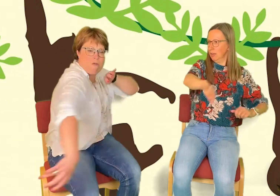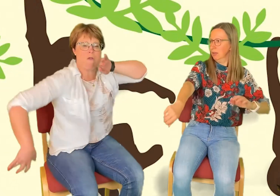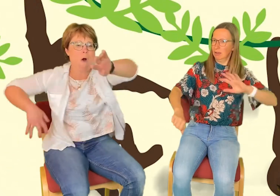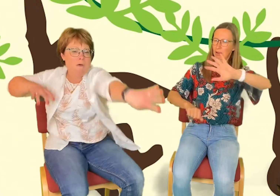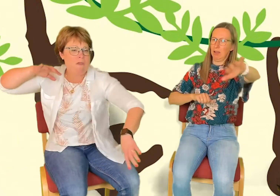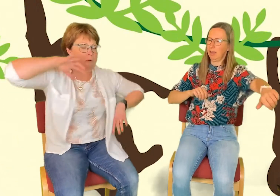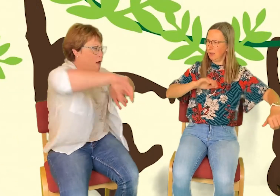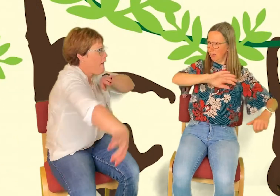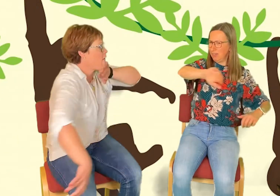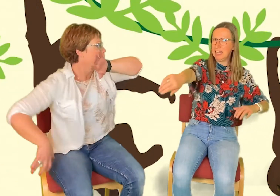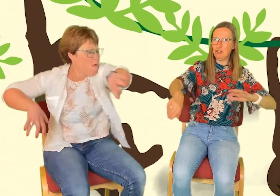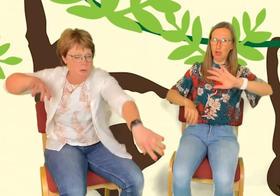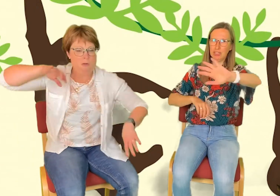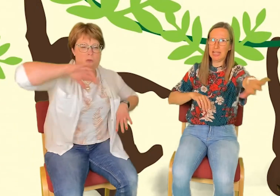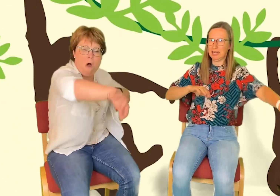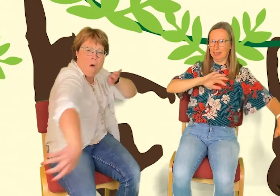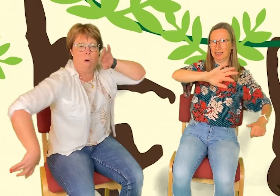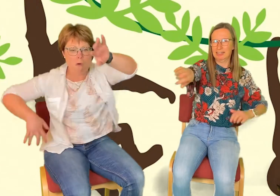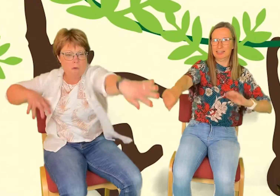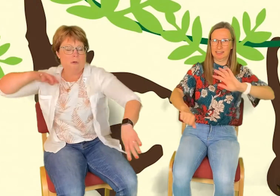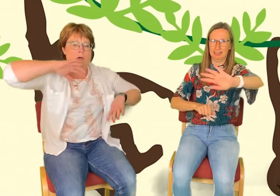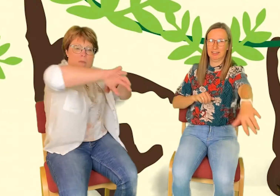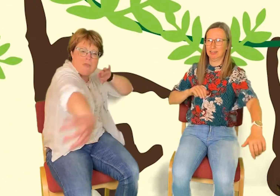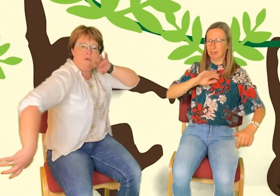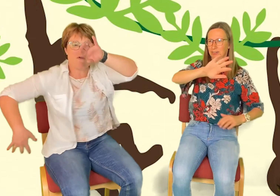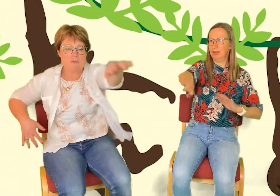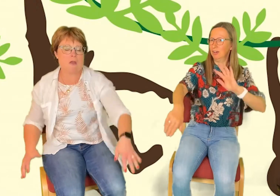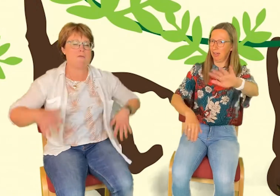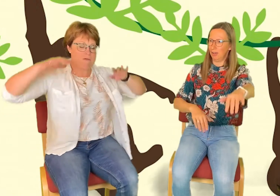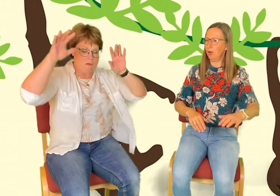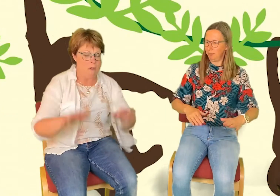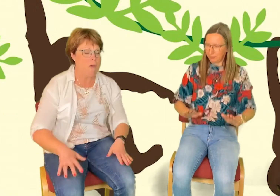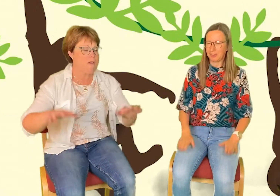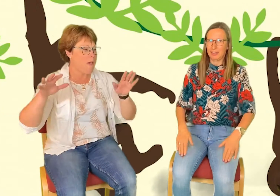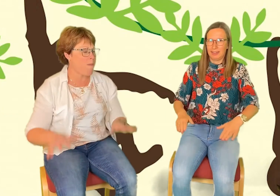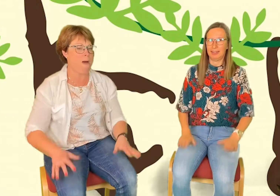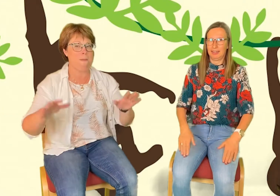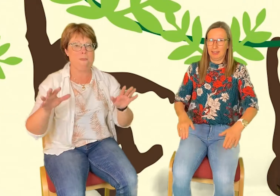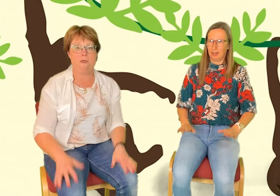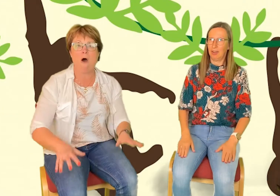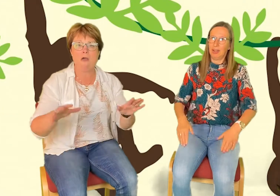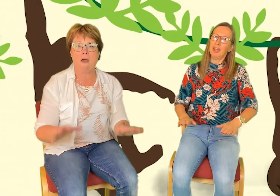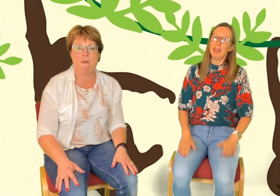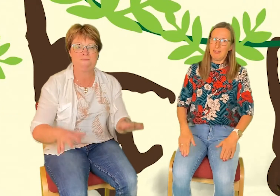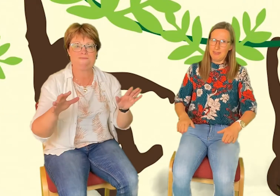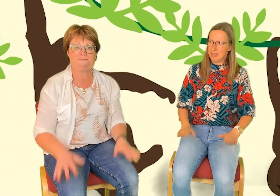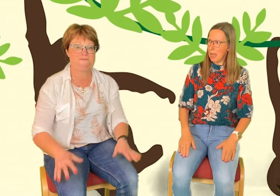hyraner då här. Vilken djungel. Åh! Nu är ute. Vi är barbianer. Vi är